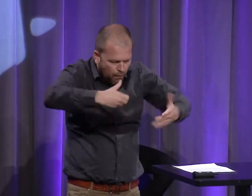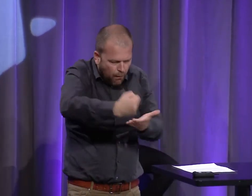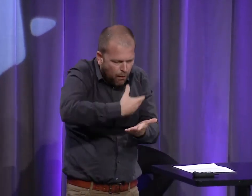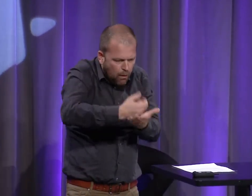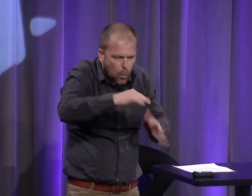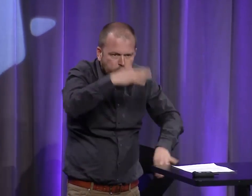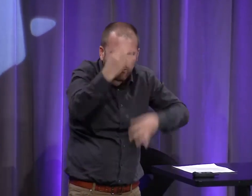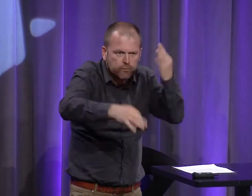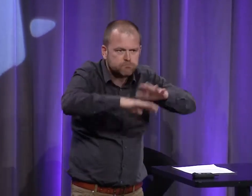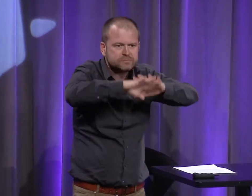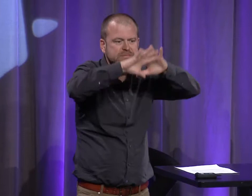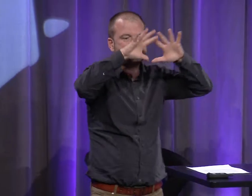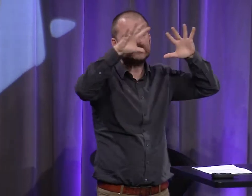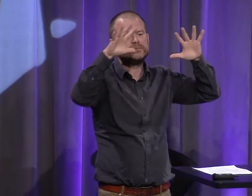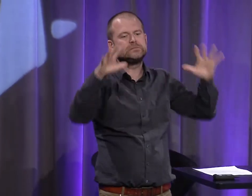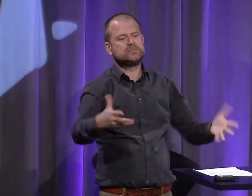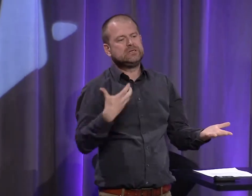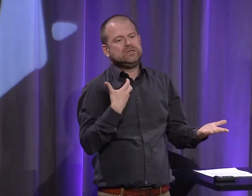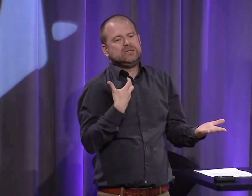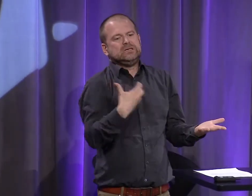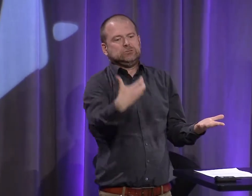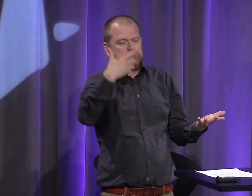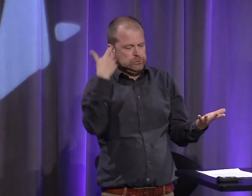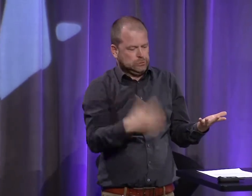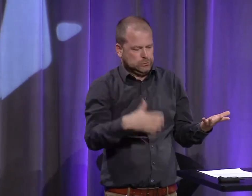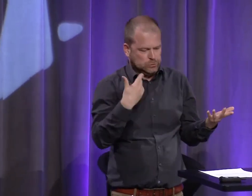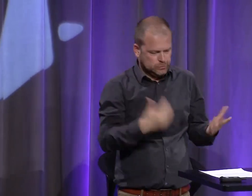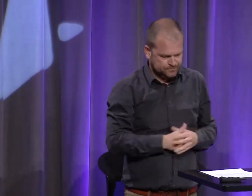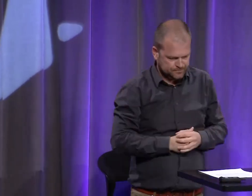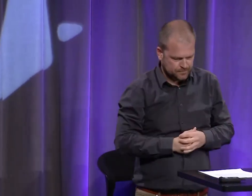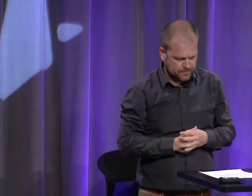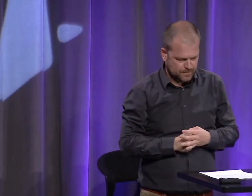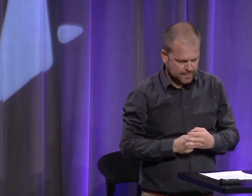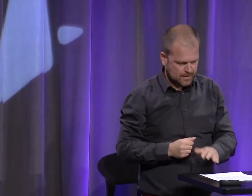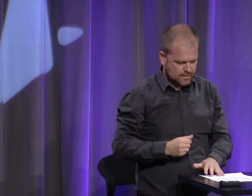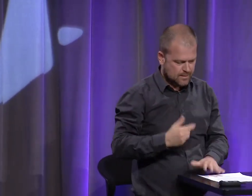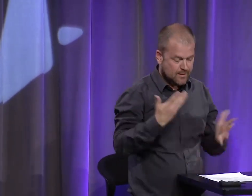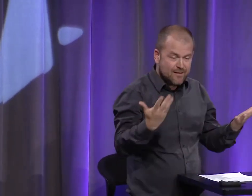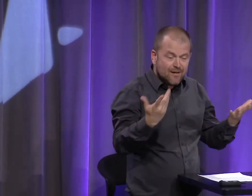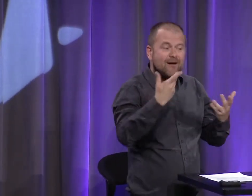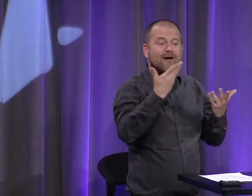travail des archéologues, justement, est extrêmement important pour cette période historique, parce qu'elle est riche d'enseignements.